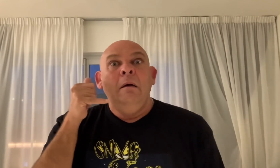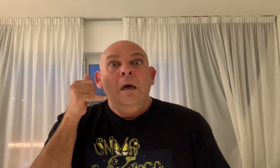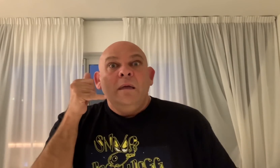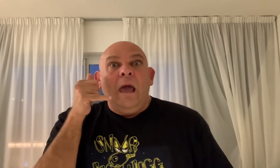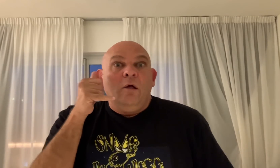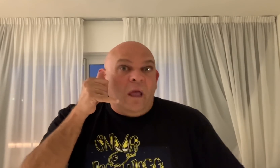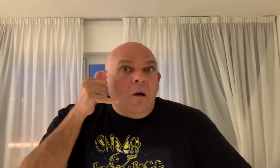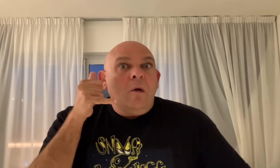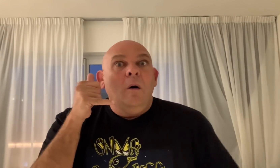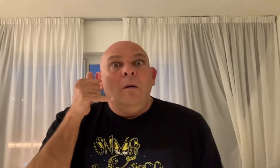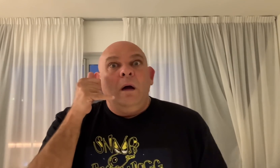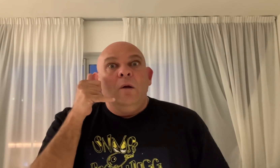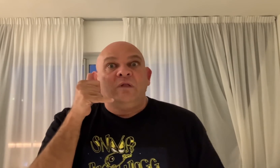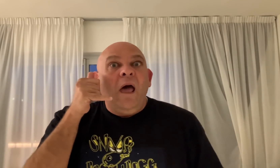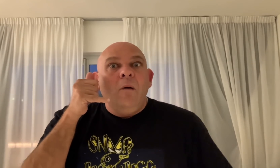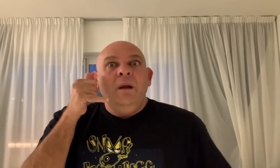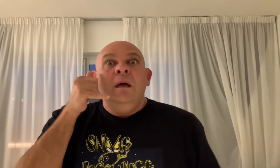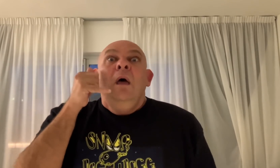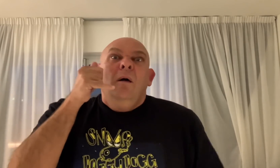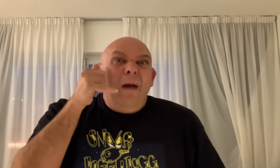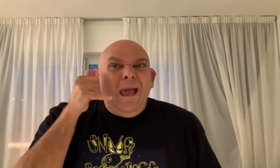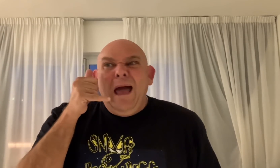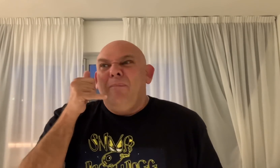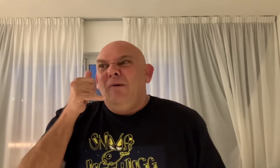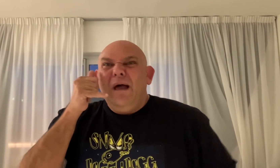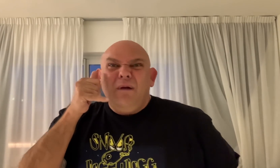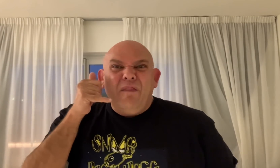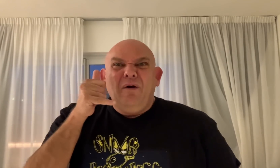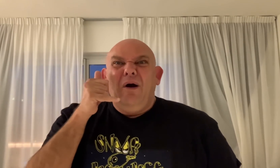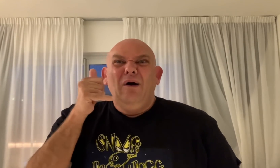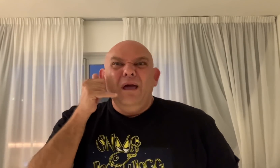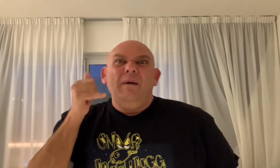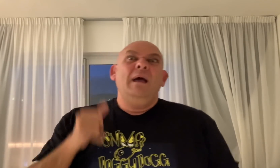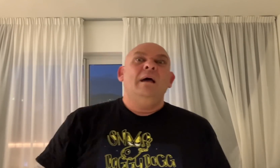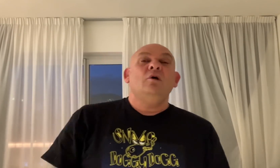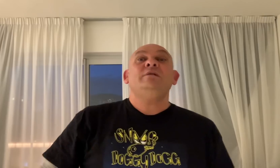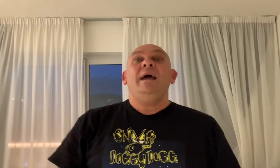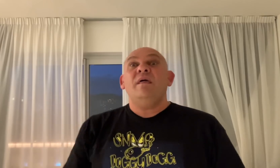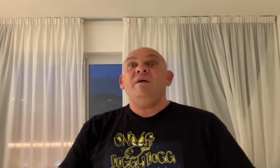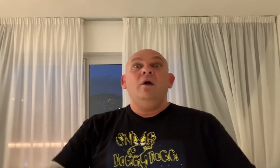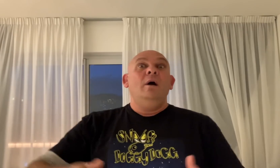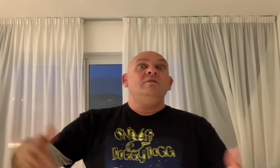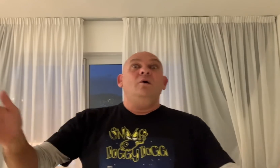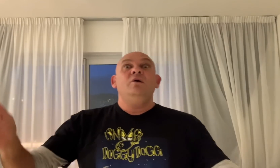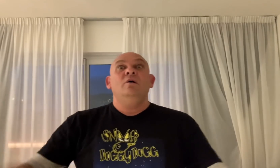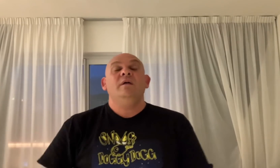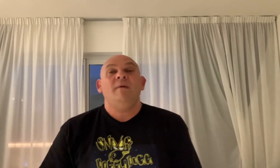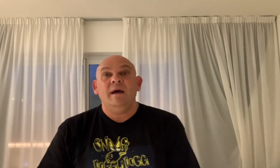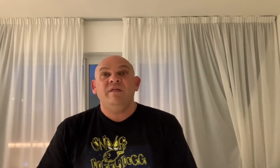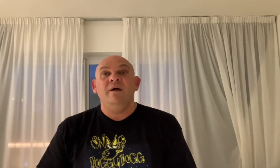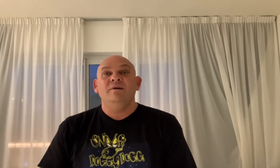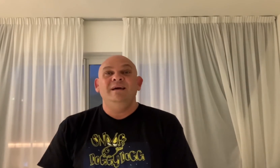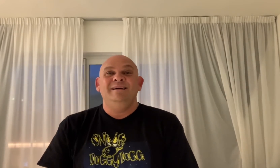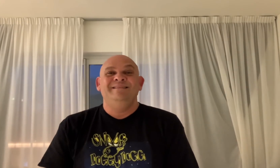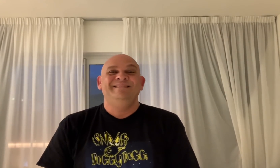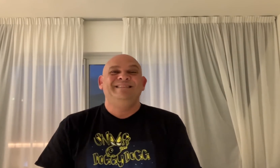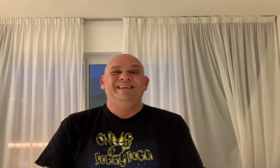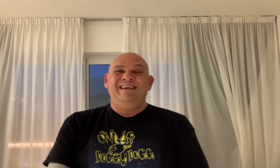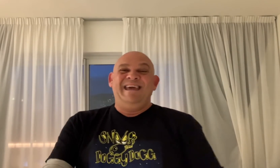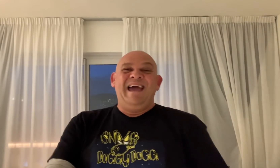ya lo tengo yo anotado, hombre. Venga, pues un abrazo, cojones, venga. Total, que siguió Antonio de vacaciones y a